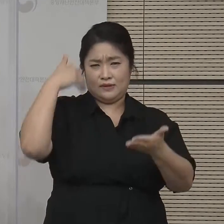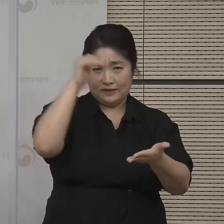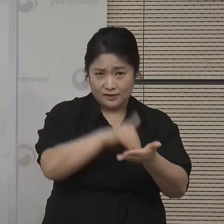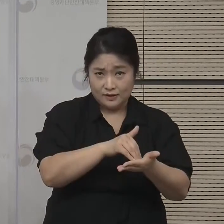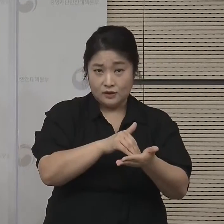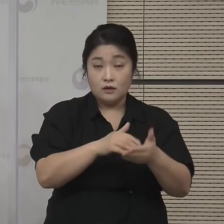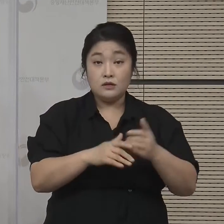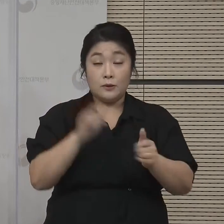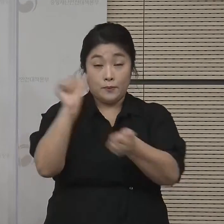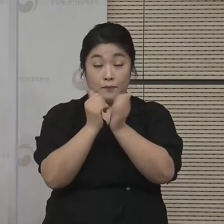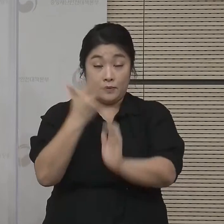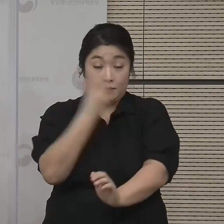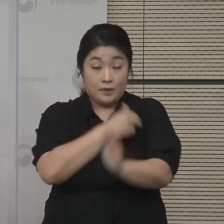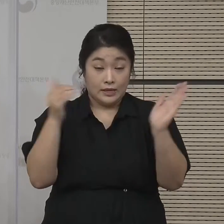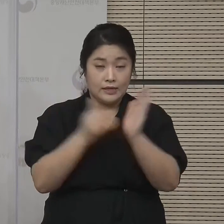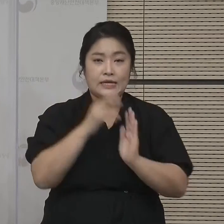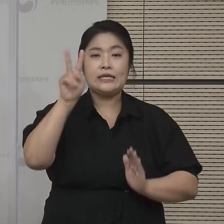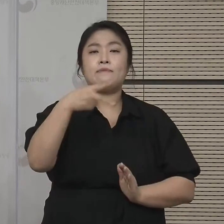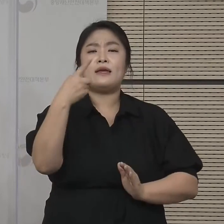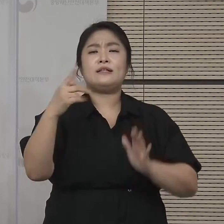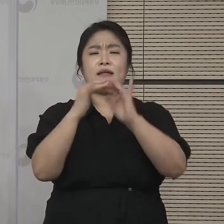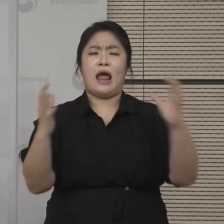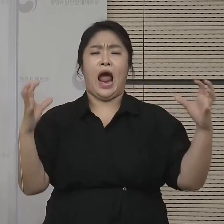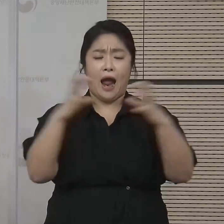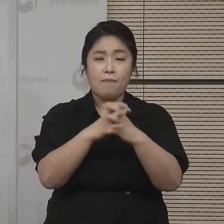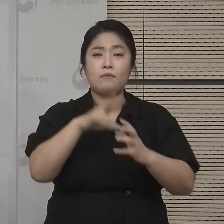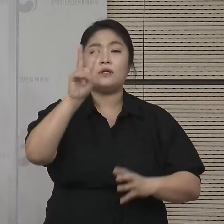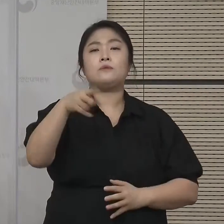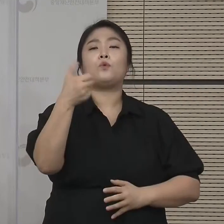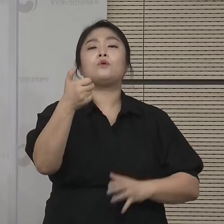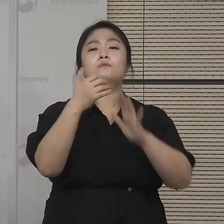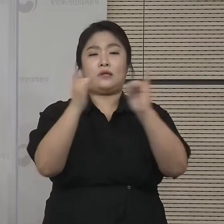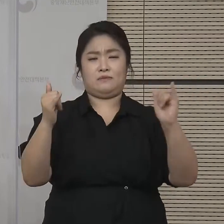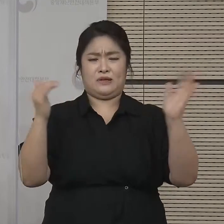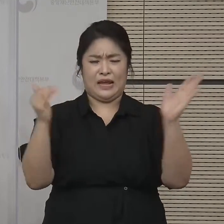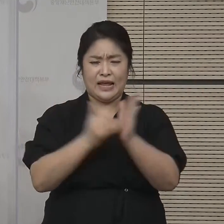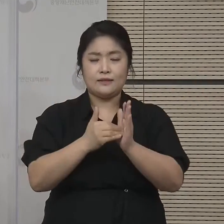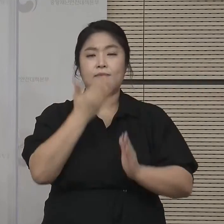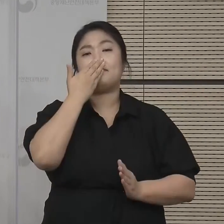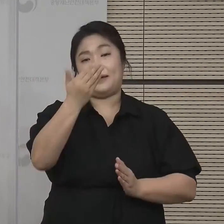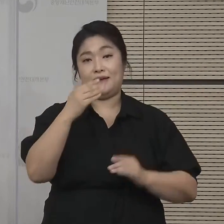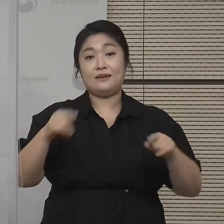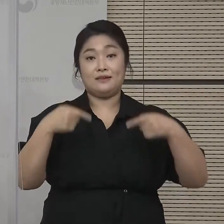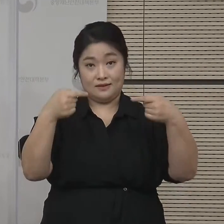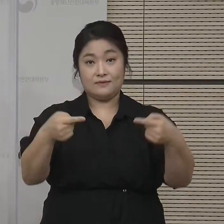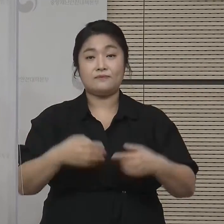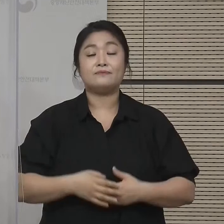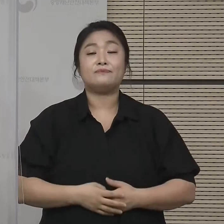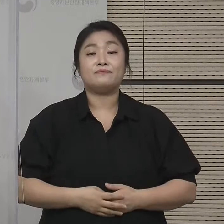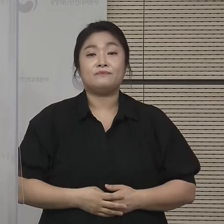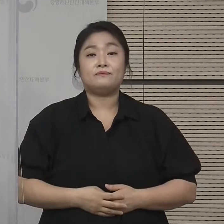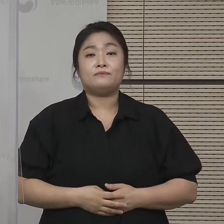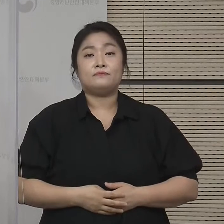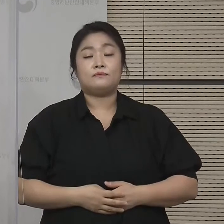접종완료자는 201명까지 참여할 수 있어 총 250명까지 가능토록 조정을 하였습니다.